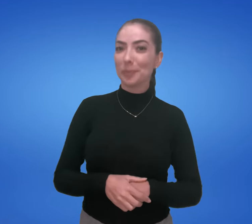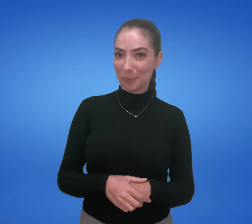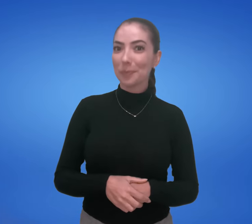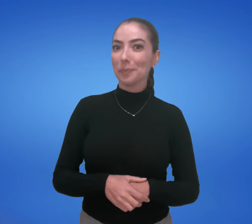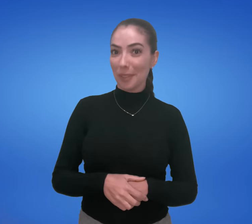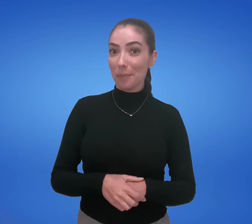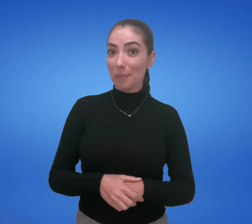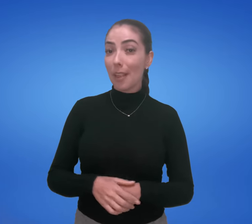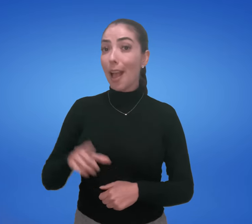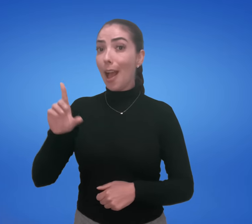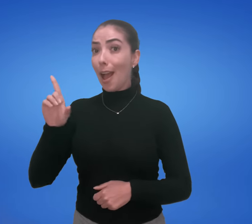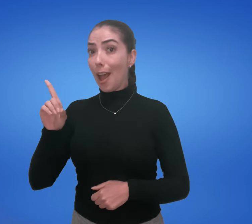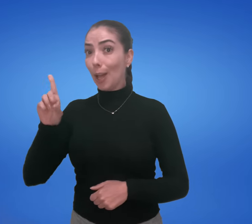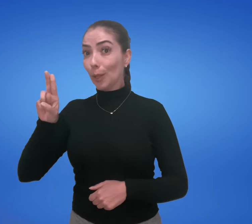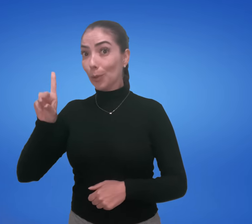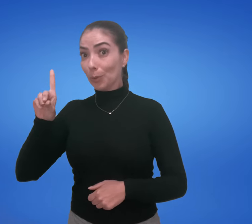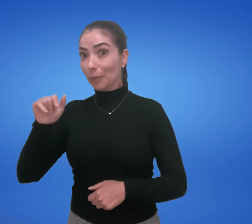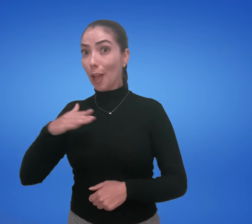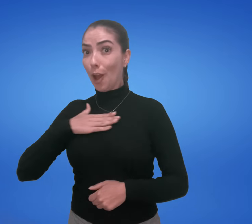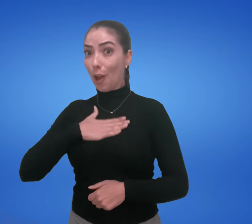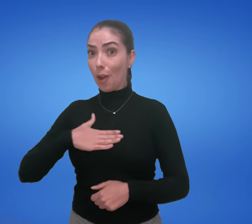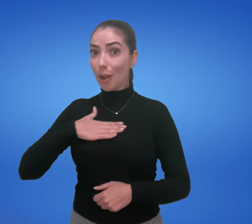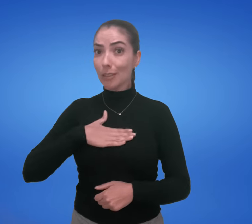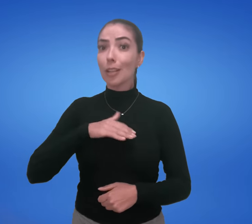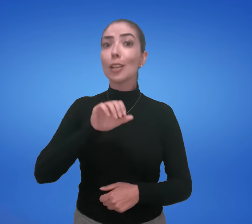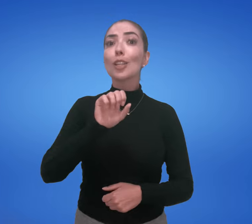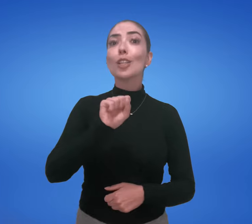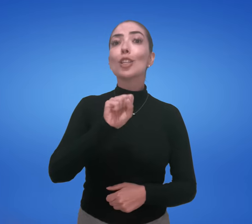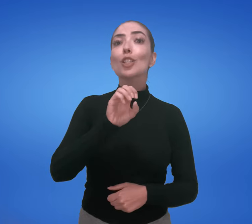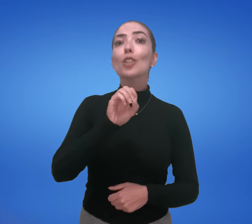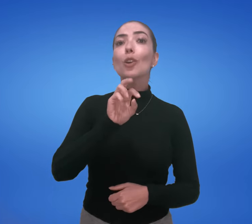Duda gosta sorvete.